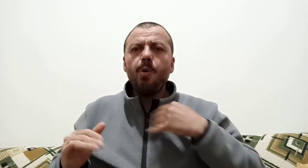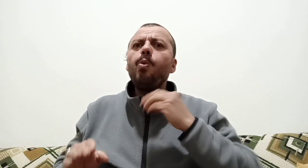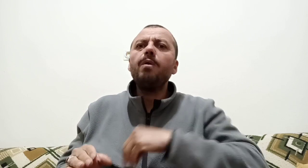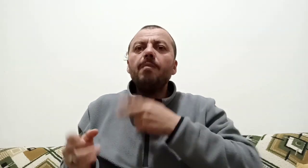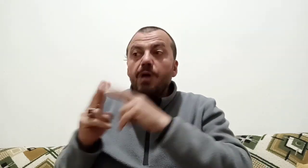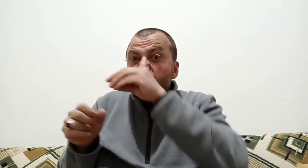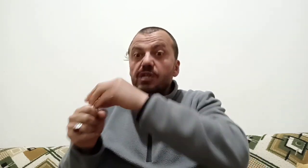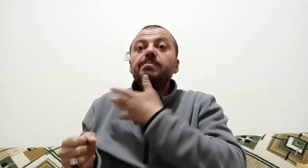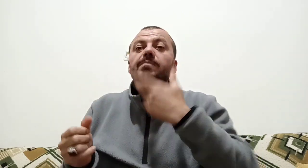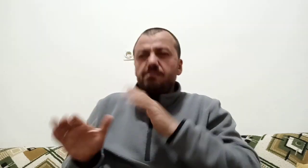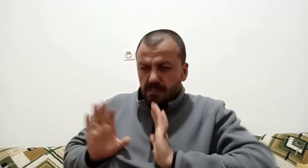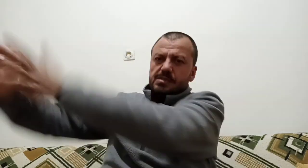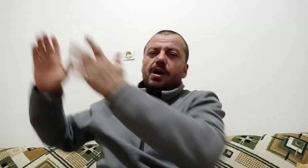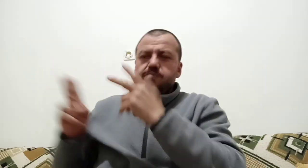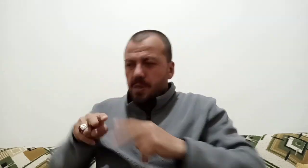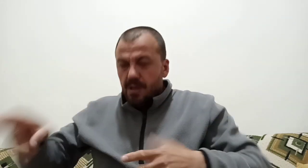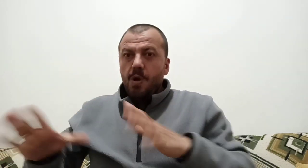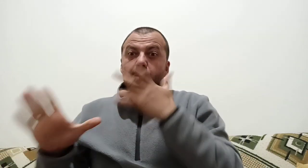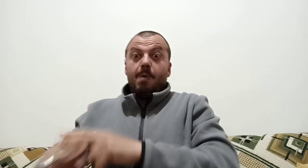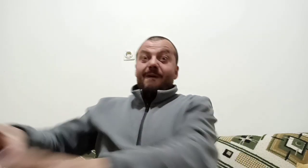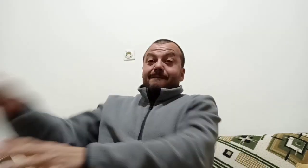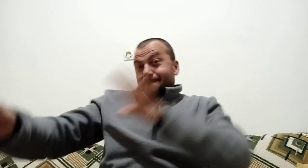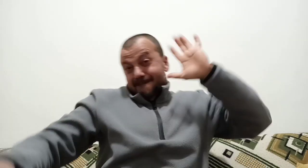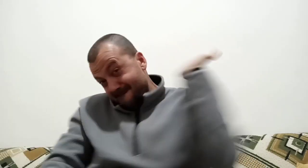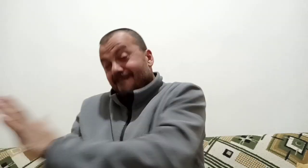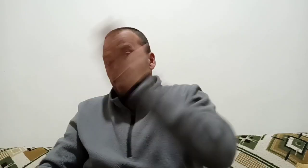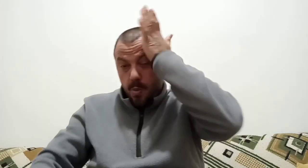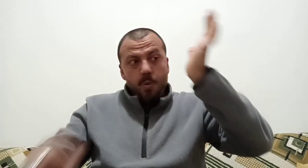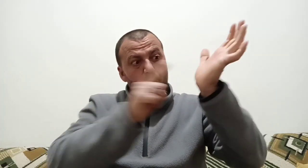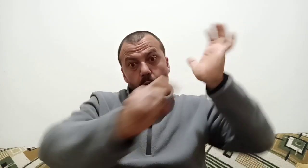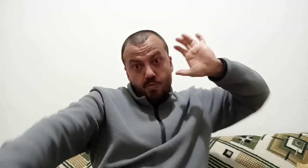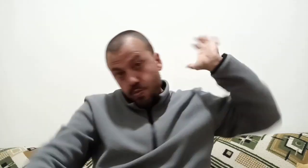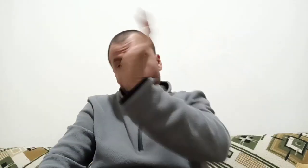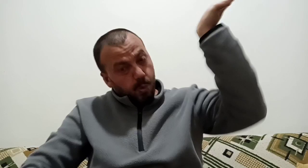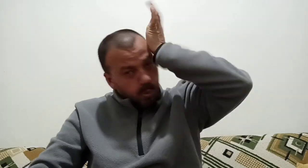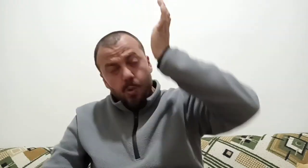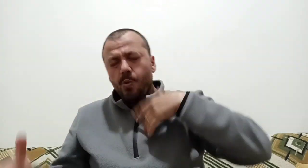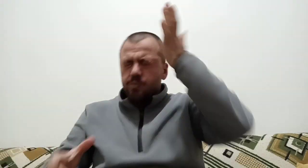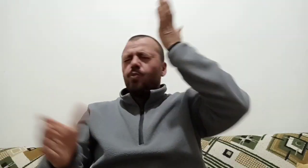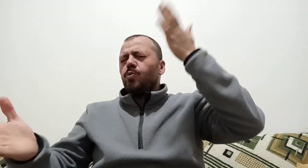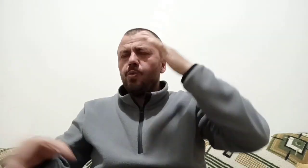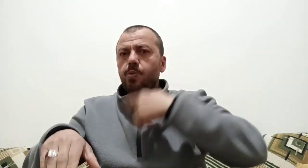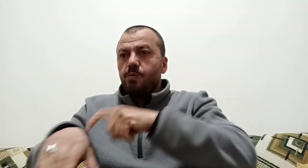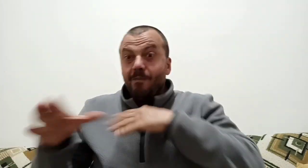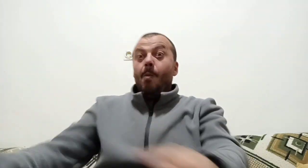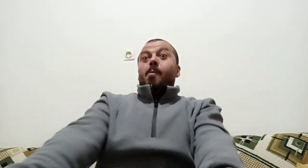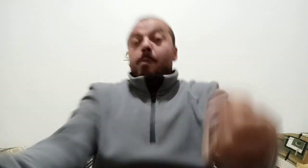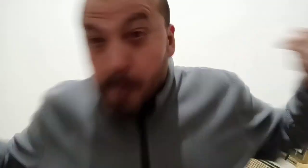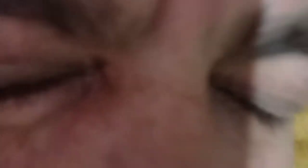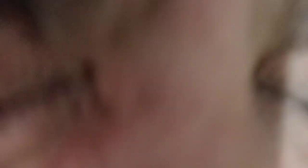böyle tabi sivil polis sanırım böyle arkamdan tutanı ben de ittim diyor sonra bir tane de kafasına